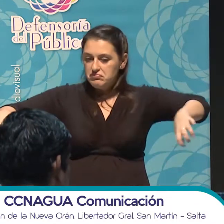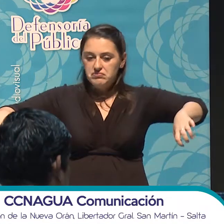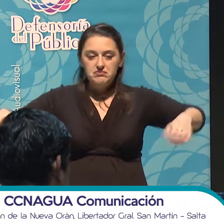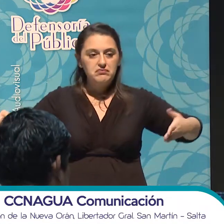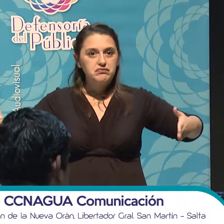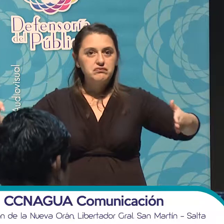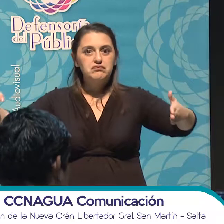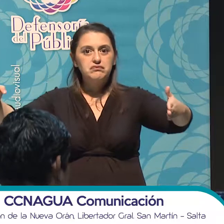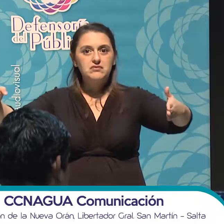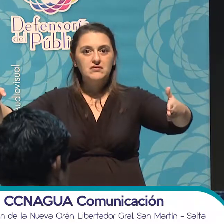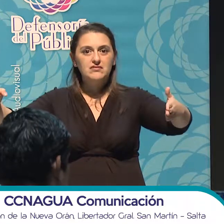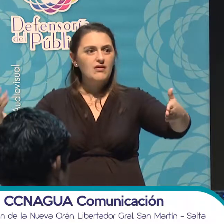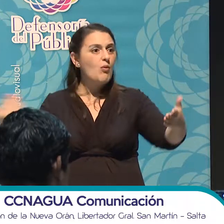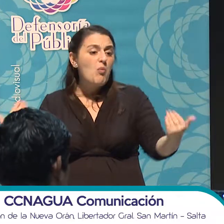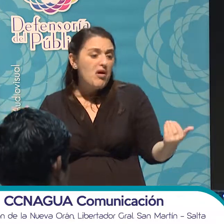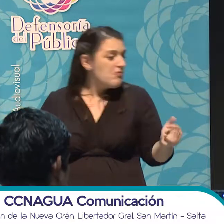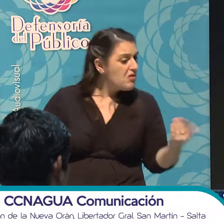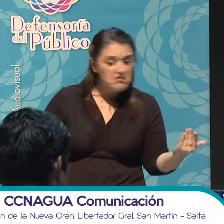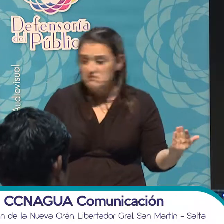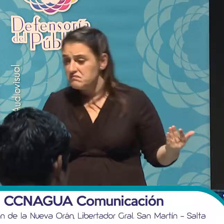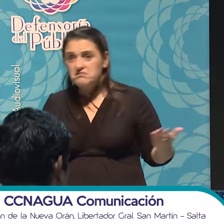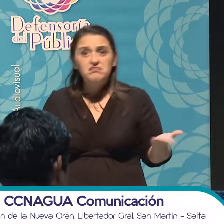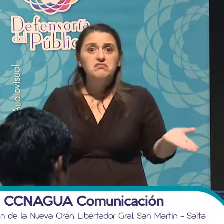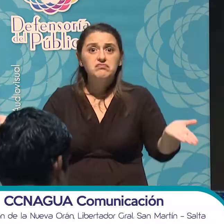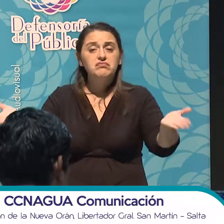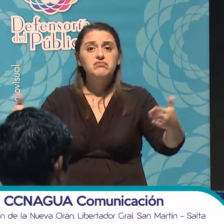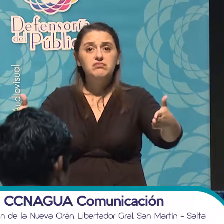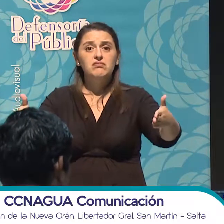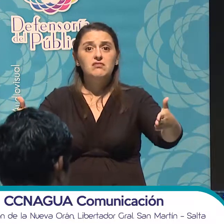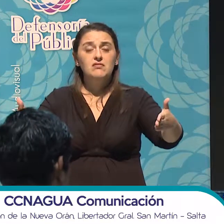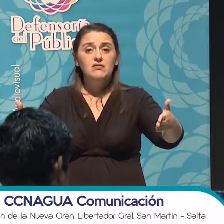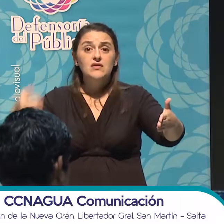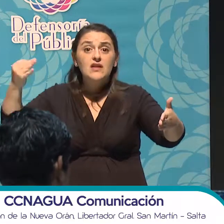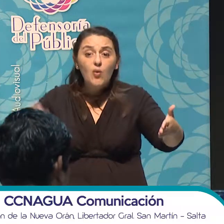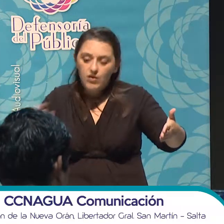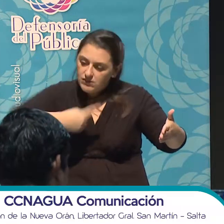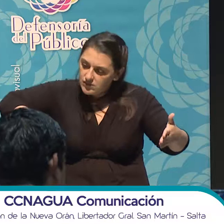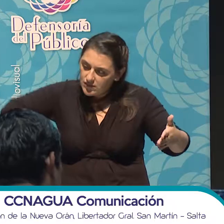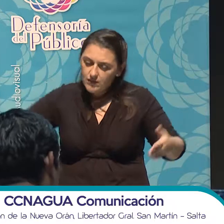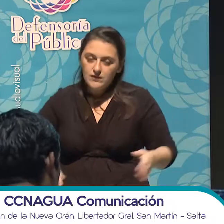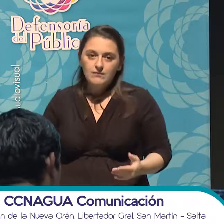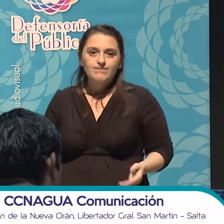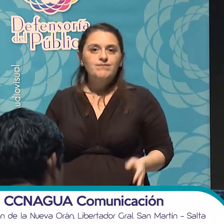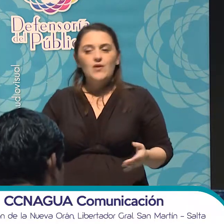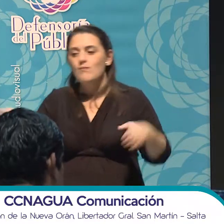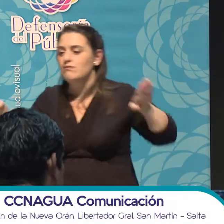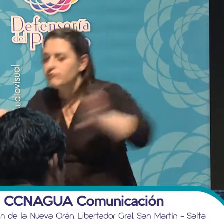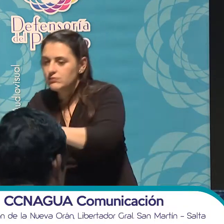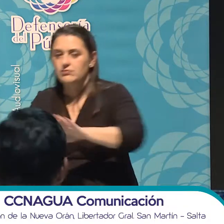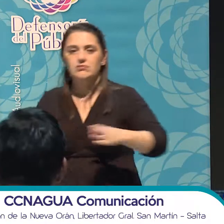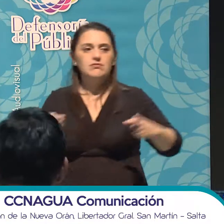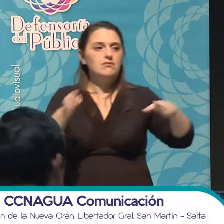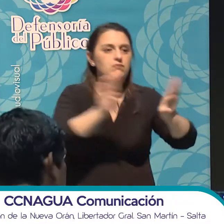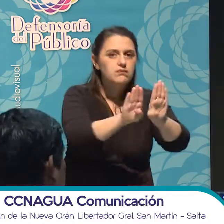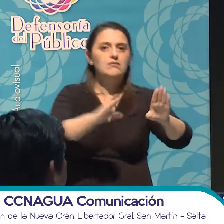lucha como puede. Obviamente, vamos a chocar siempre con las puertas que nos